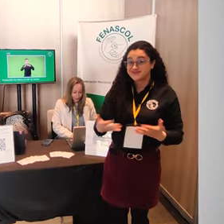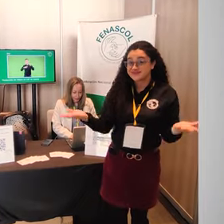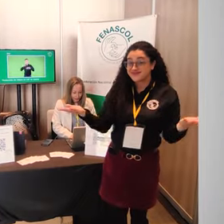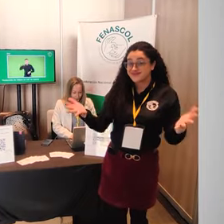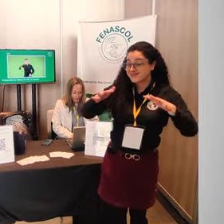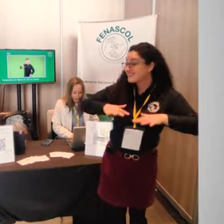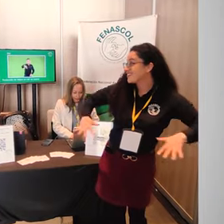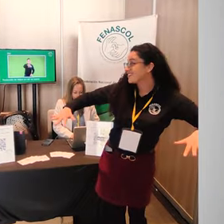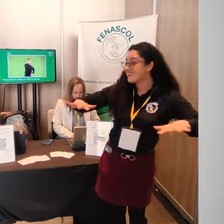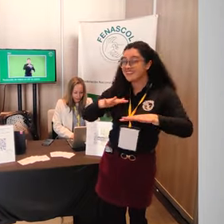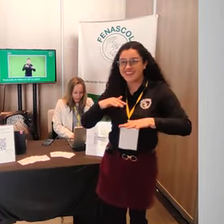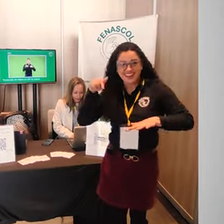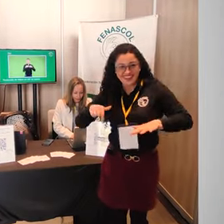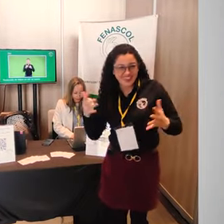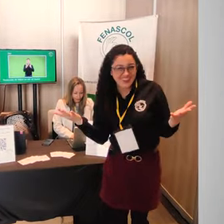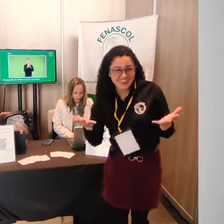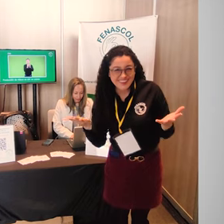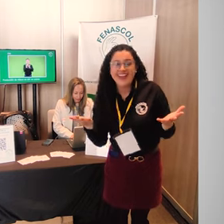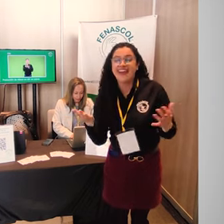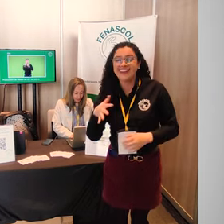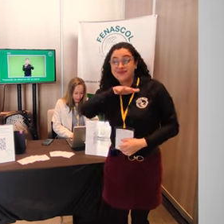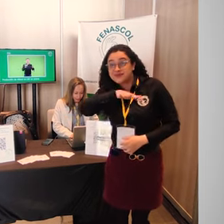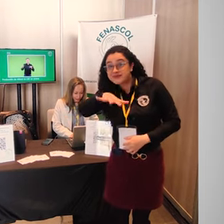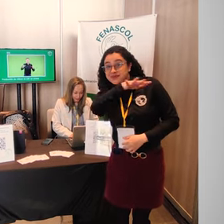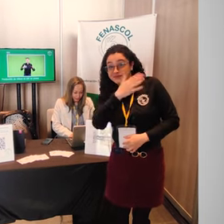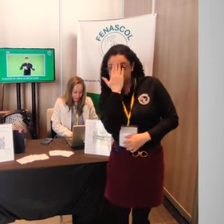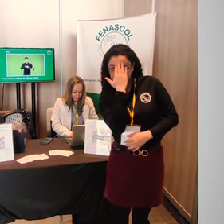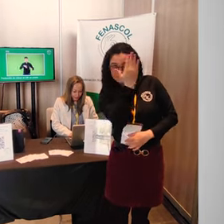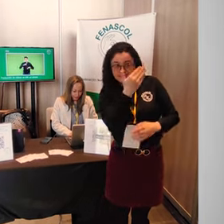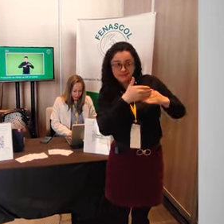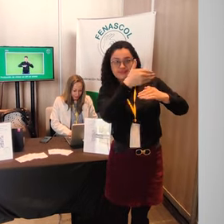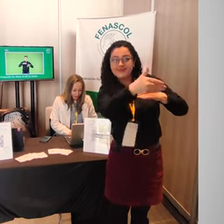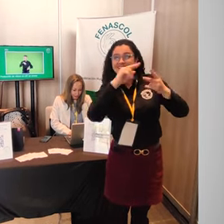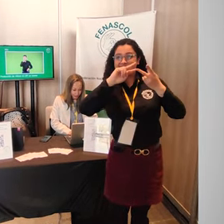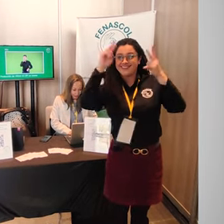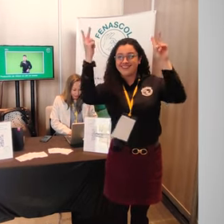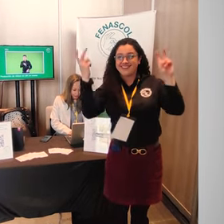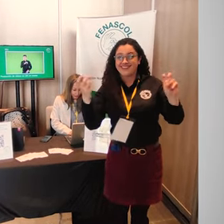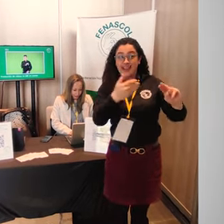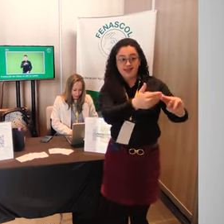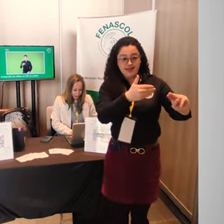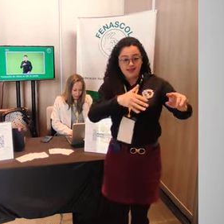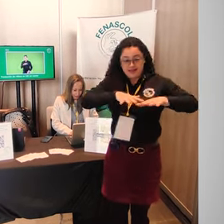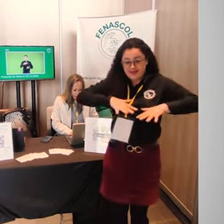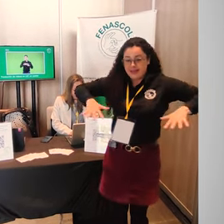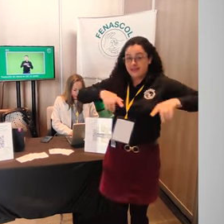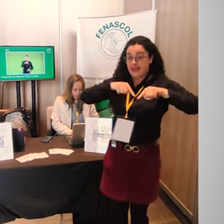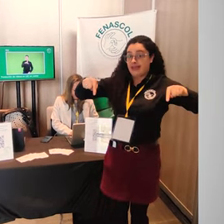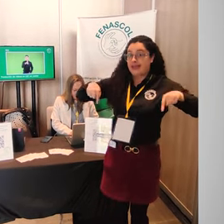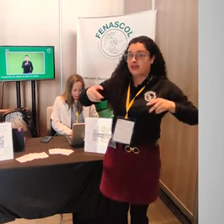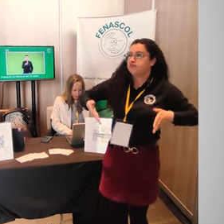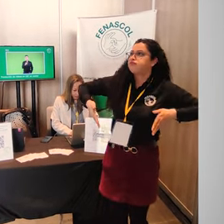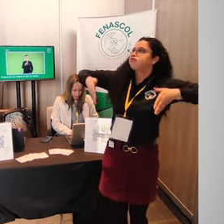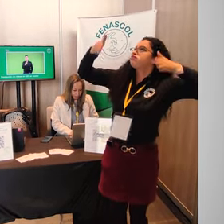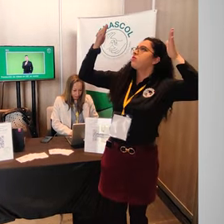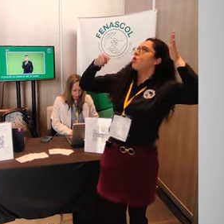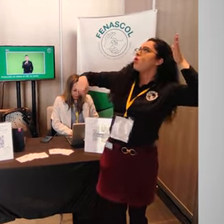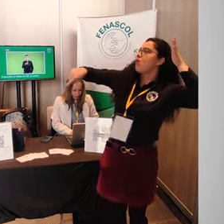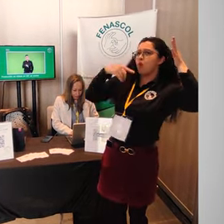Sí, nos encontramos en el Centro de Convenciones Ágora, cerca a Corferias, y estamos en la Feria We Trained, en